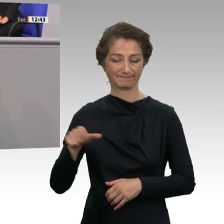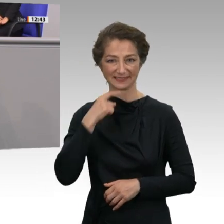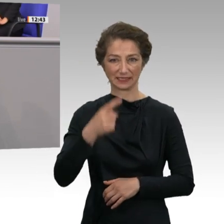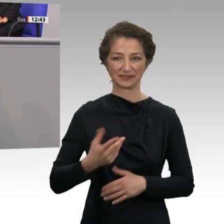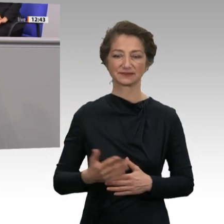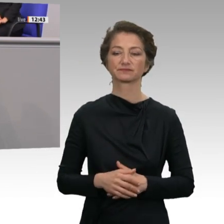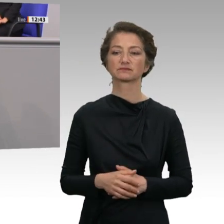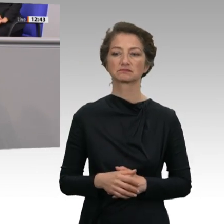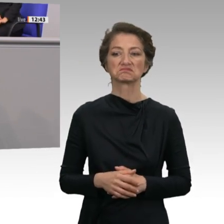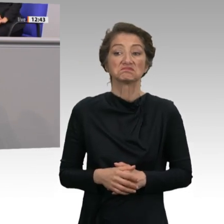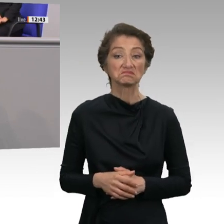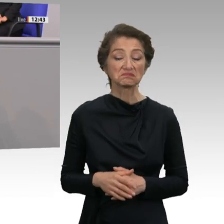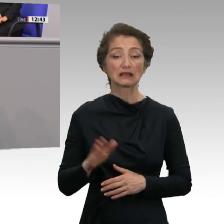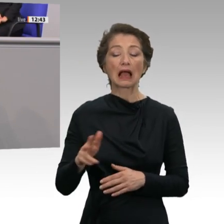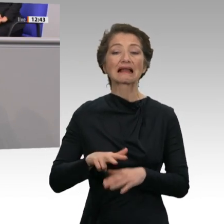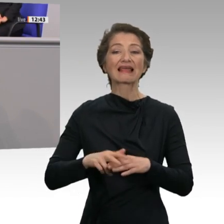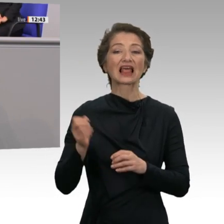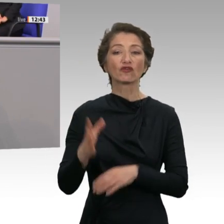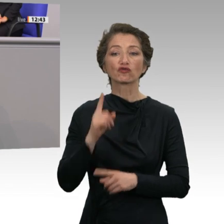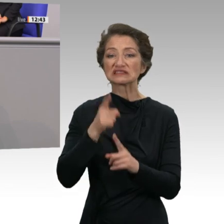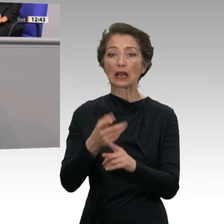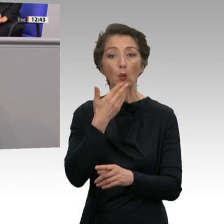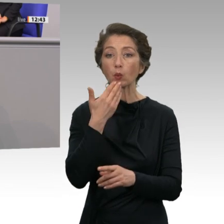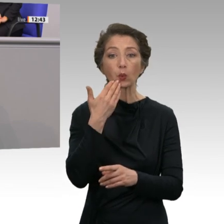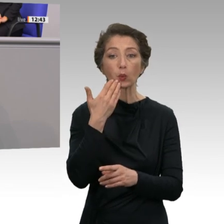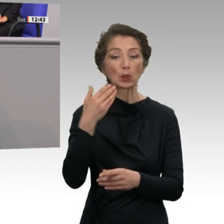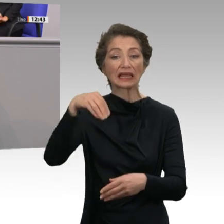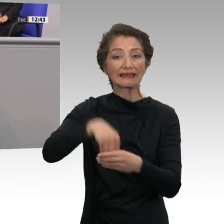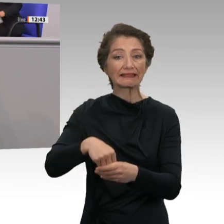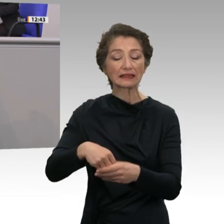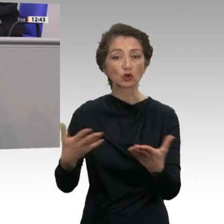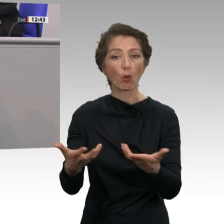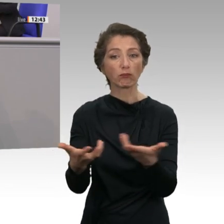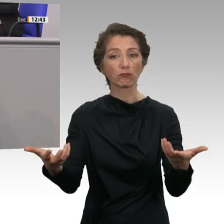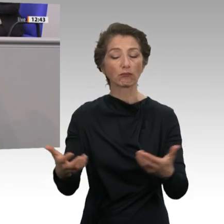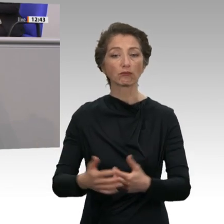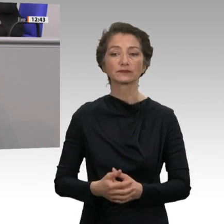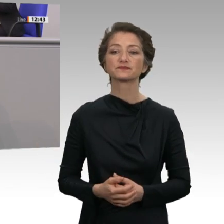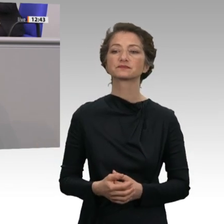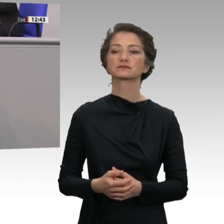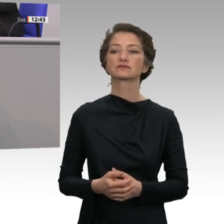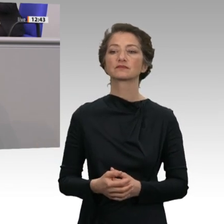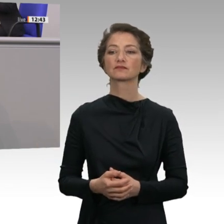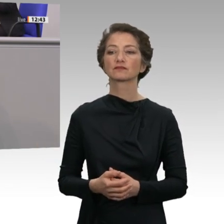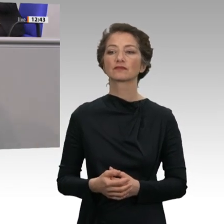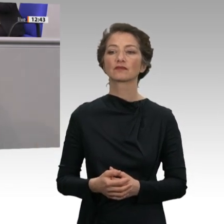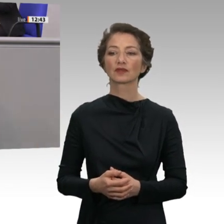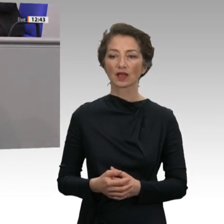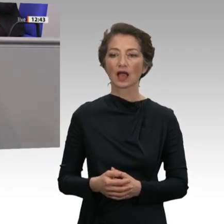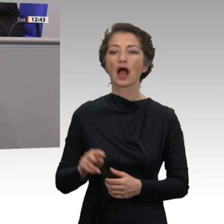Grunde gar nicht mehr erhalten. Ich zitiere Alexander Gunkel, alternierender Verwaltungsratsvorsitzender der Rentenversicherung selbst. Das ist